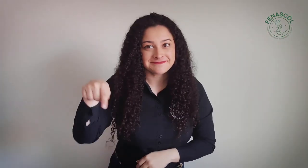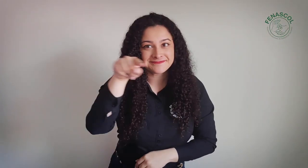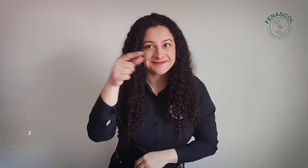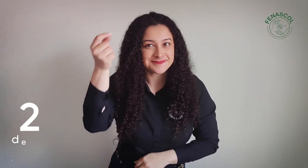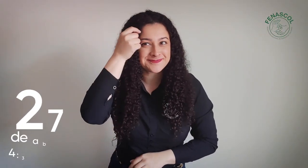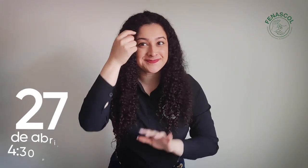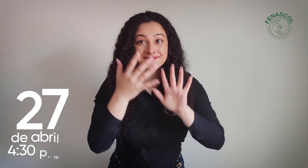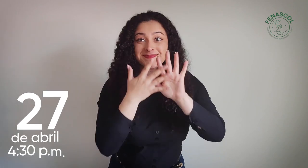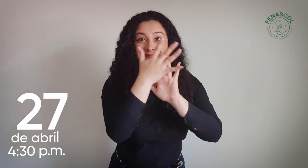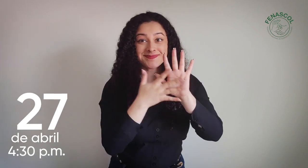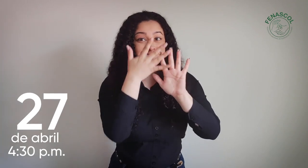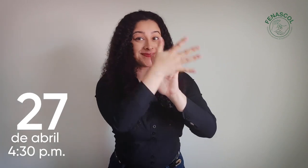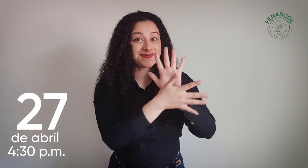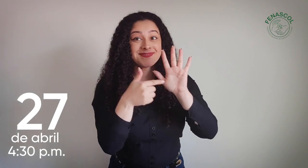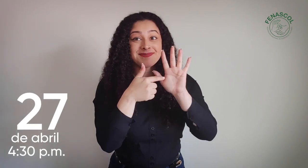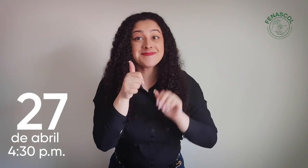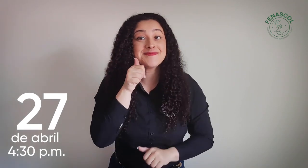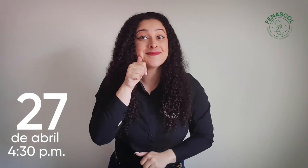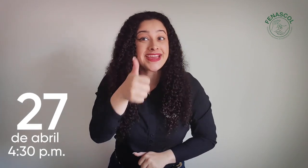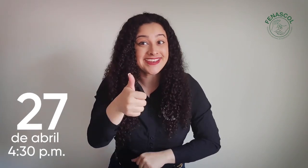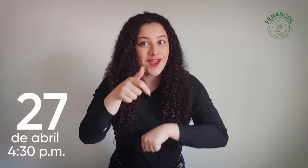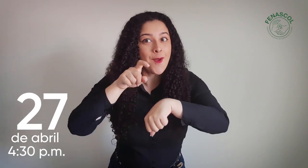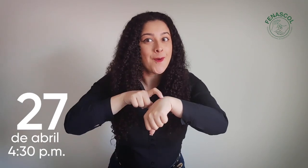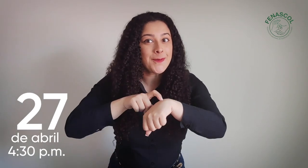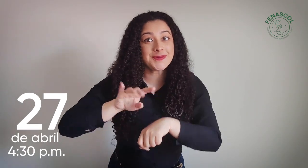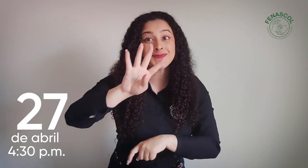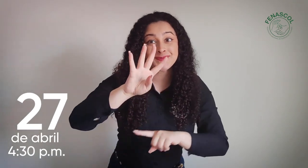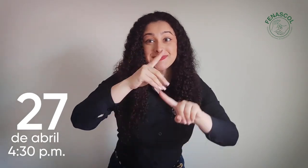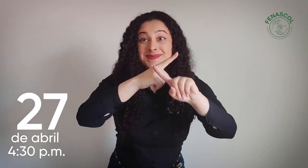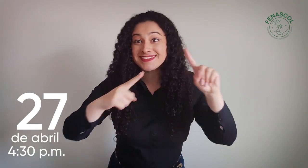Recuerda, Noticeñales será mañana a las 4 y media de la tarde.